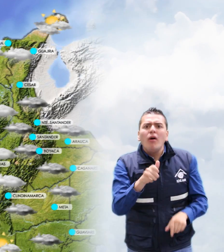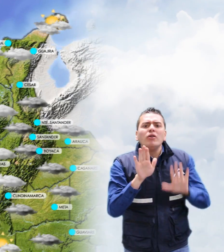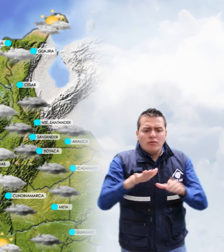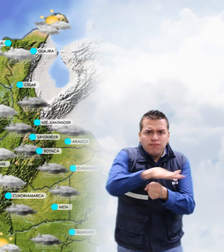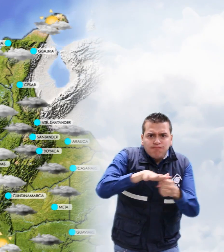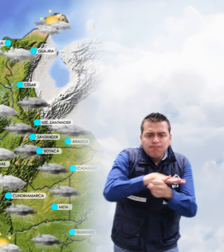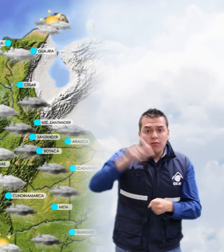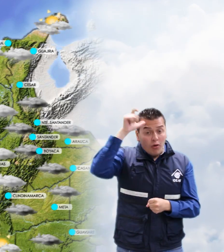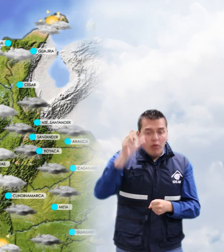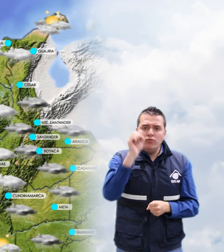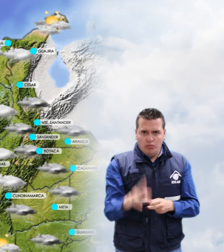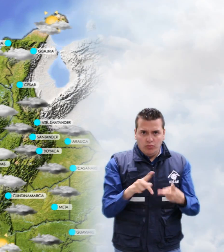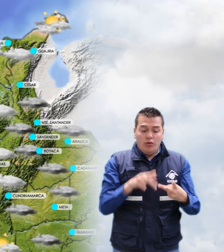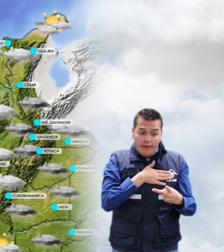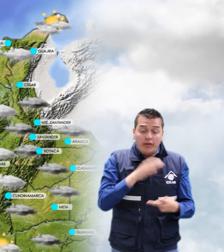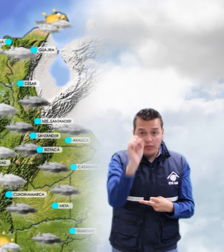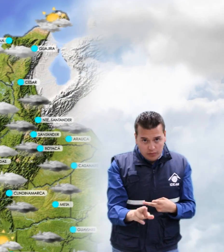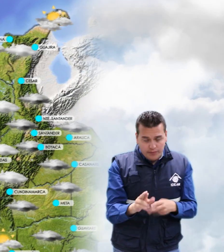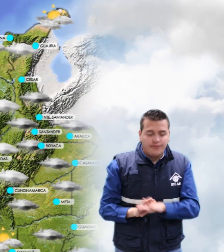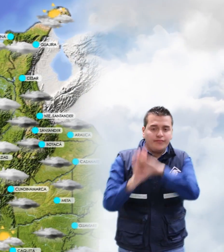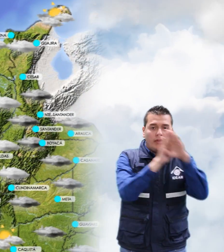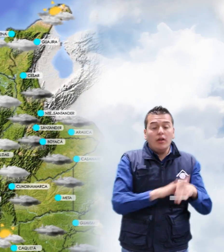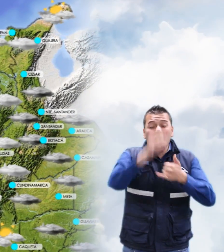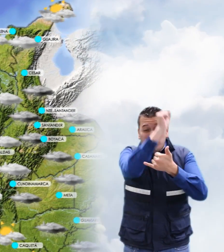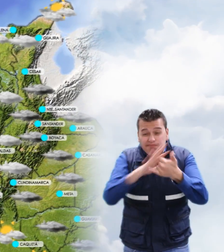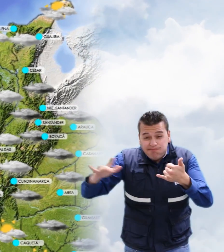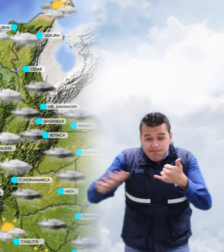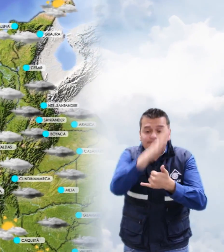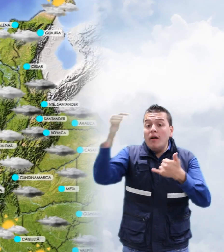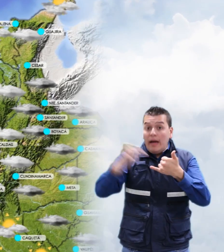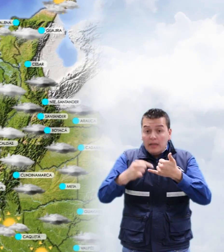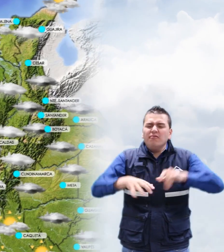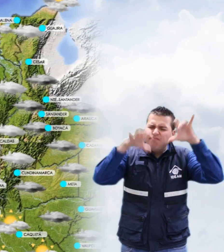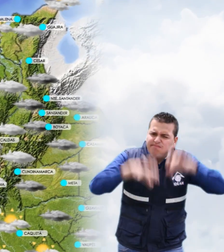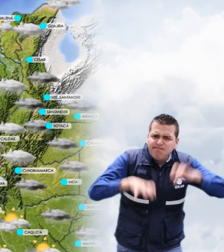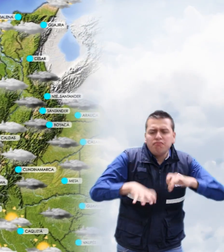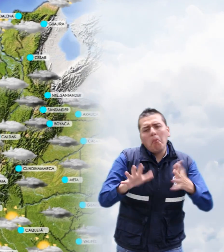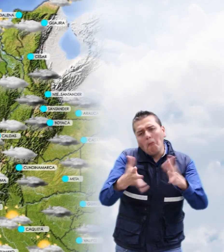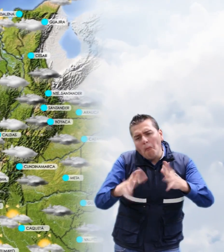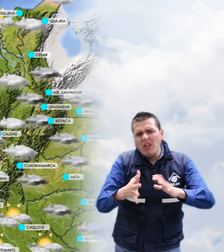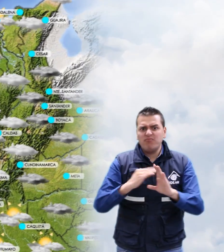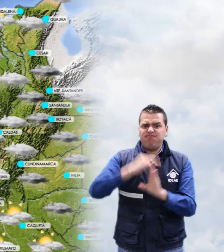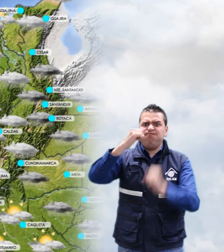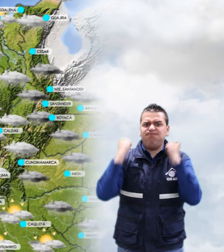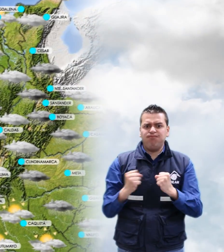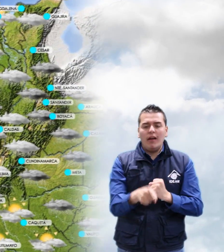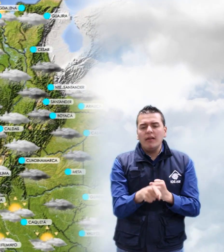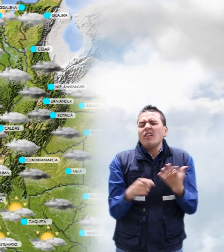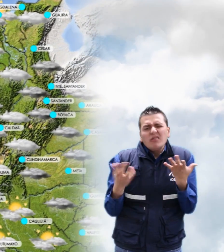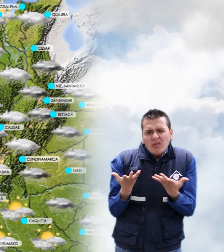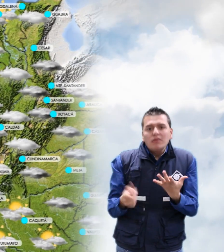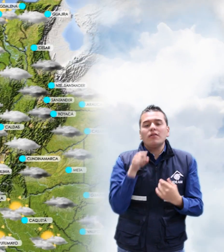de Córdoba y de Bolívar. Para la región pacífica, lluvias de carácter moderado fuerte en amplios sectores del